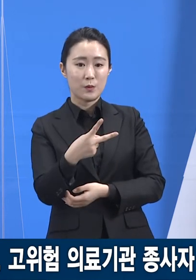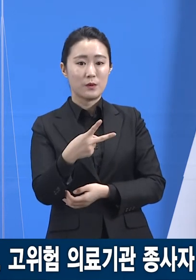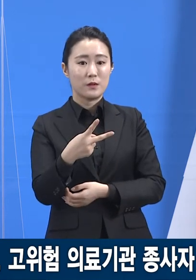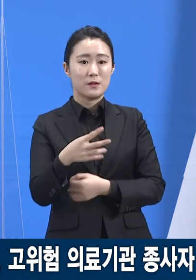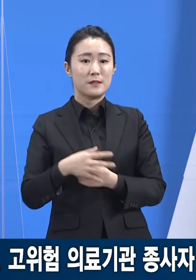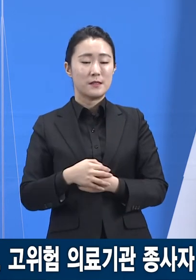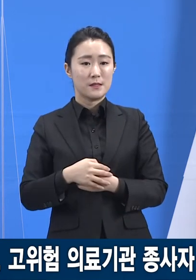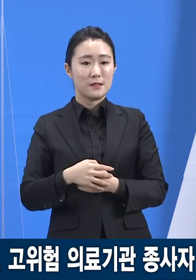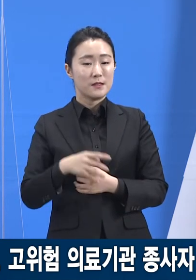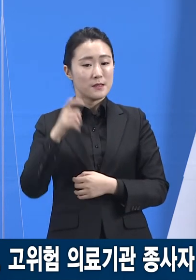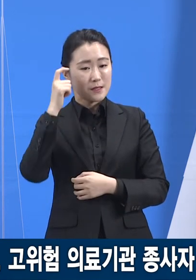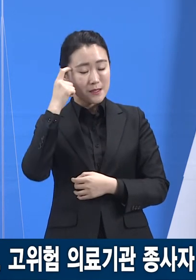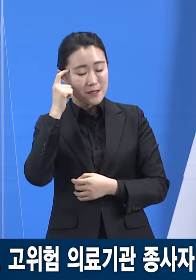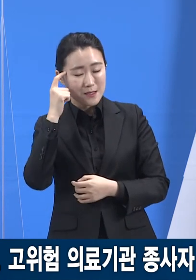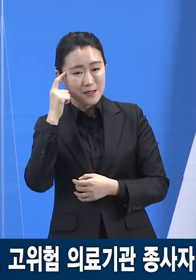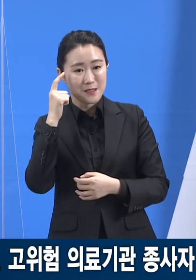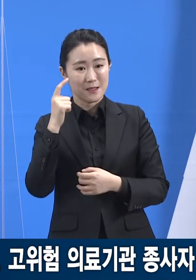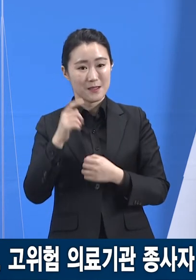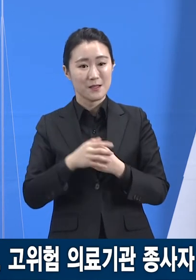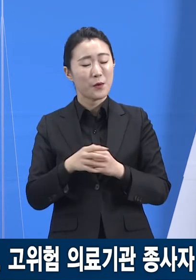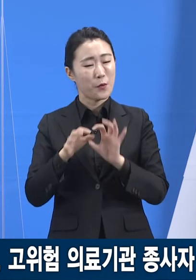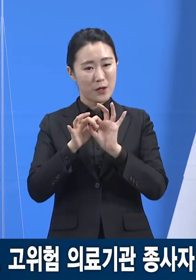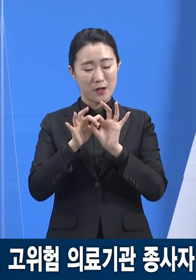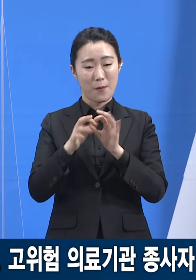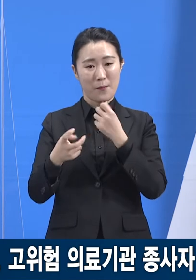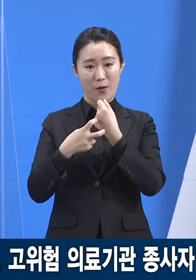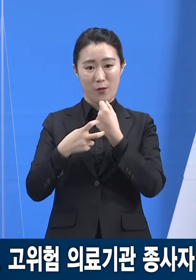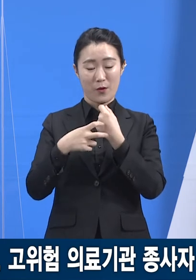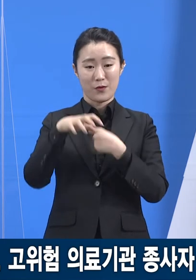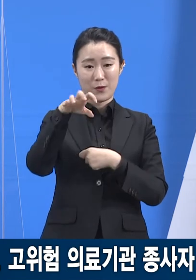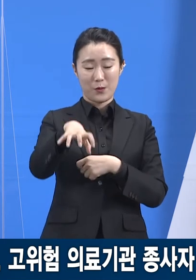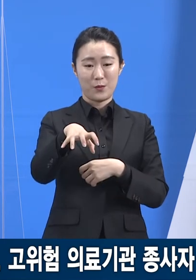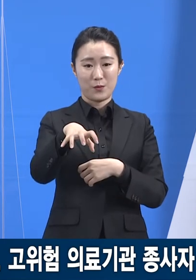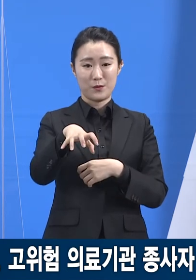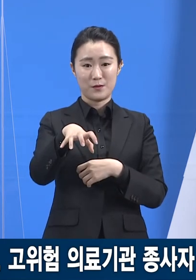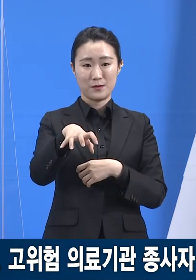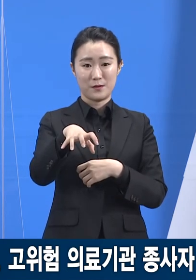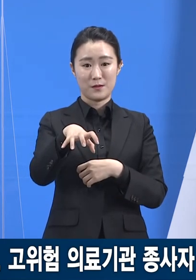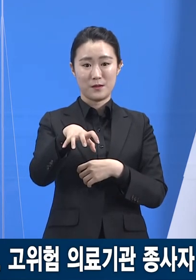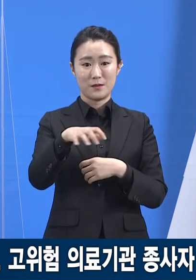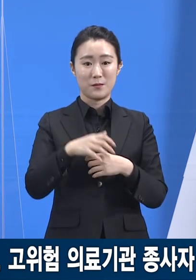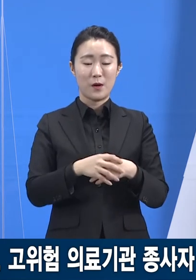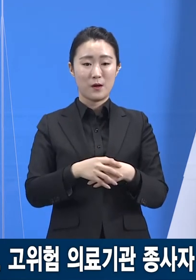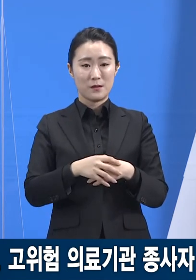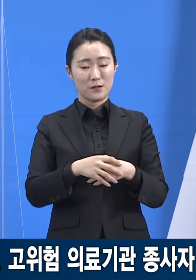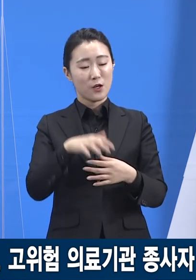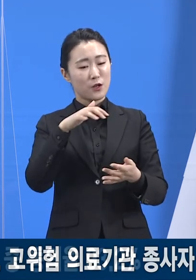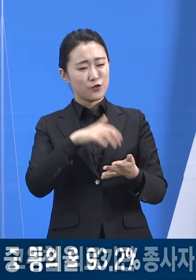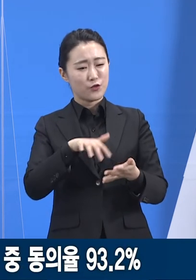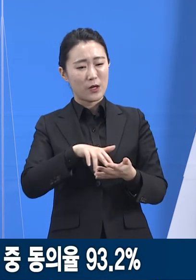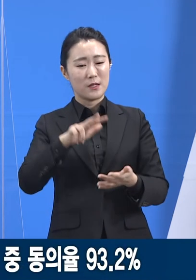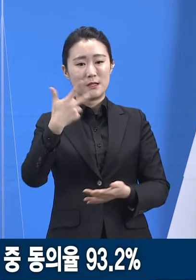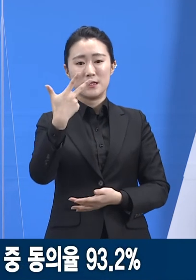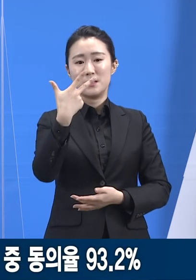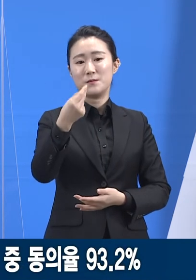도내 1,748개 기관에서 7만 3,150명이 접종 대상입니다.